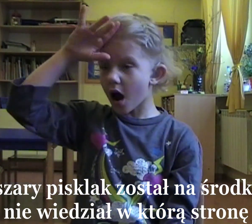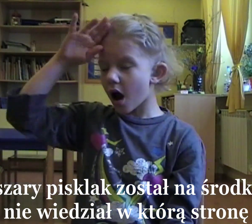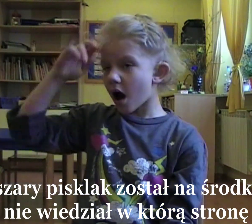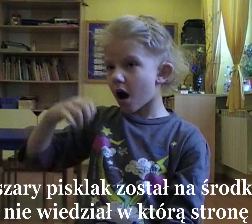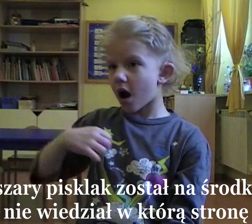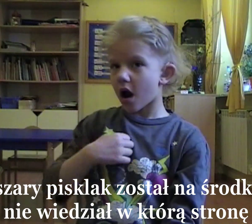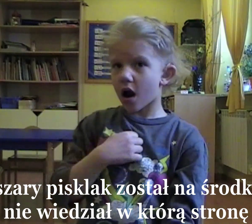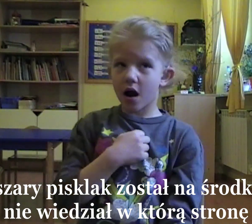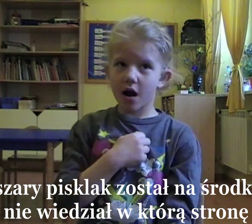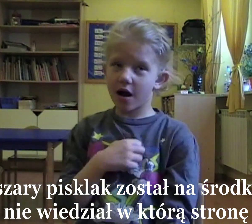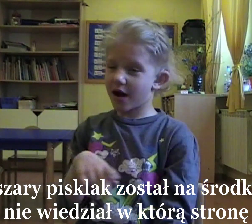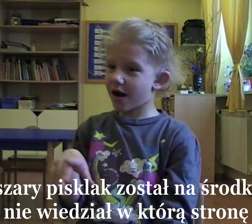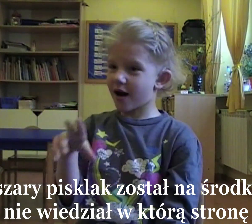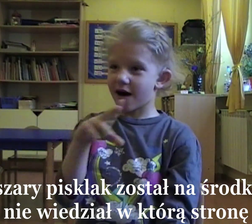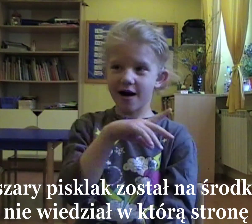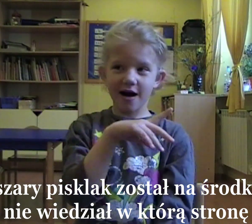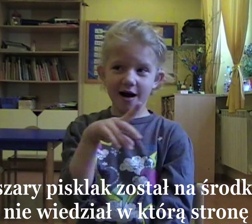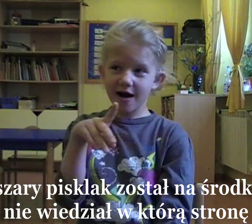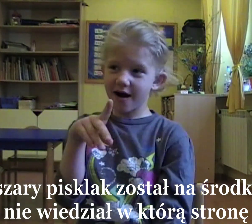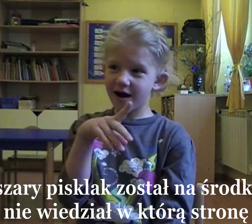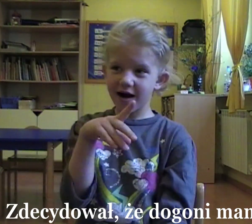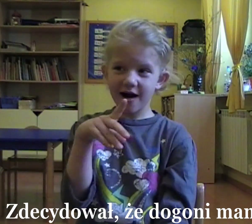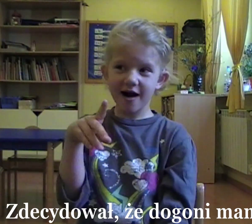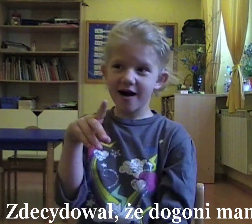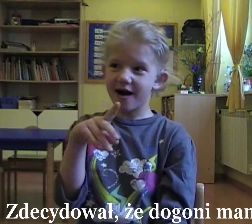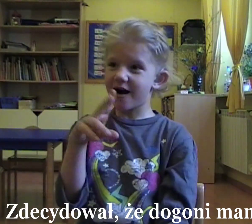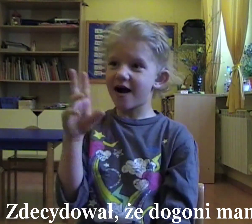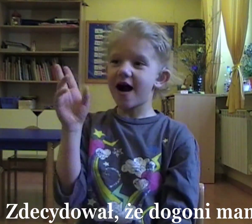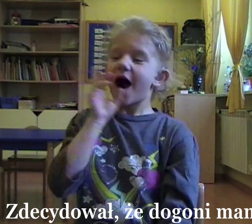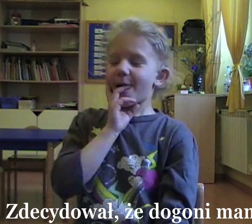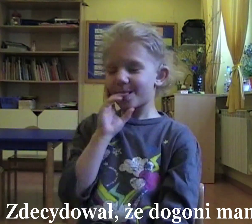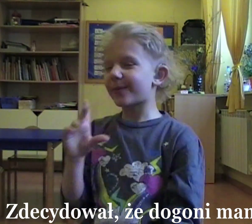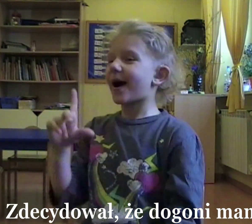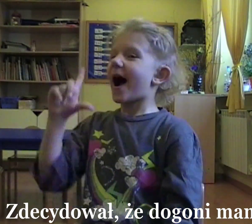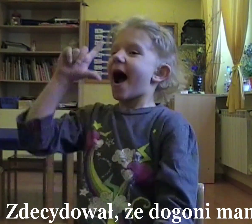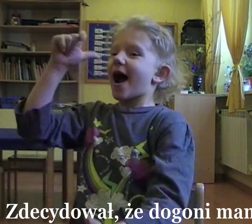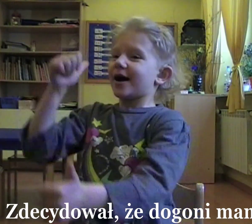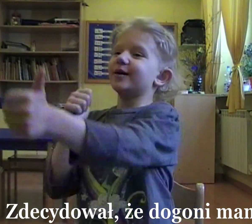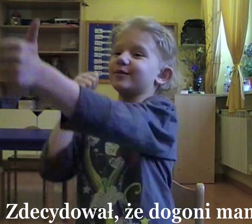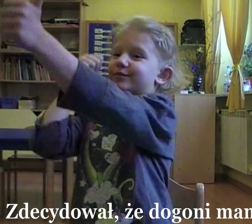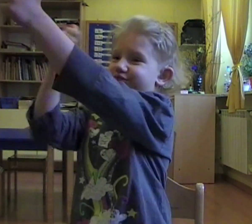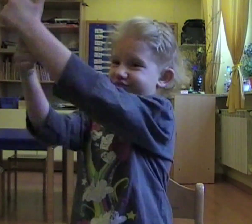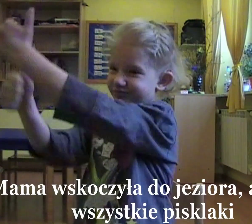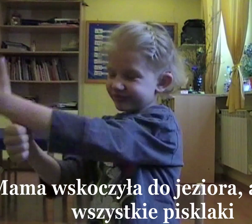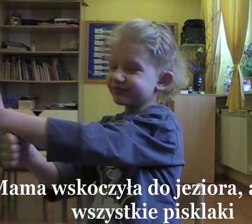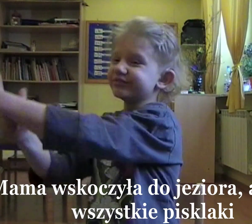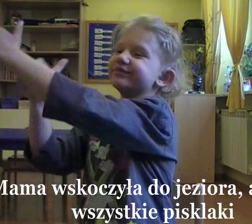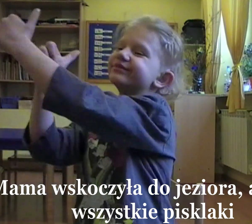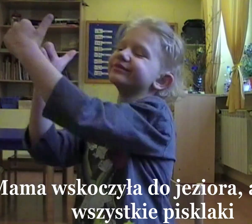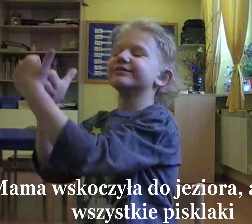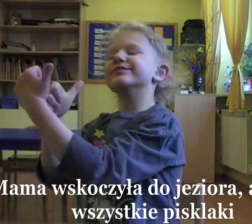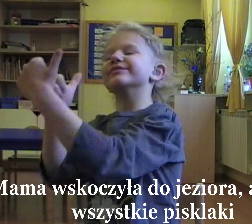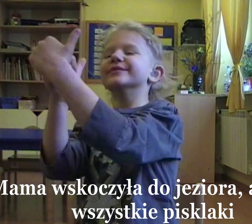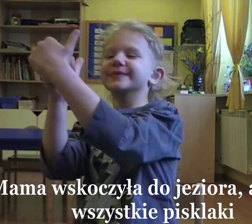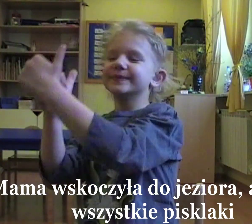został na środku sam i nie wiedział, w którą stronę iść. Zdecydował, że dogonił mamę. Mama